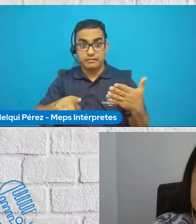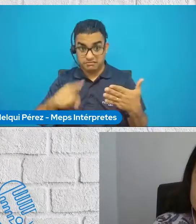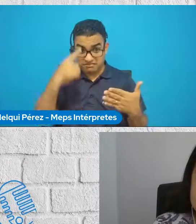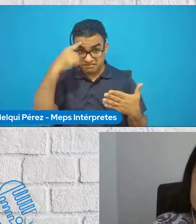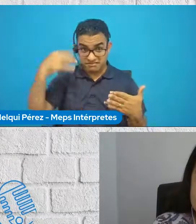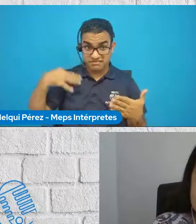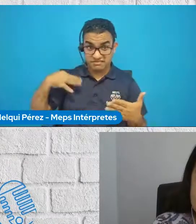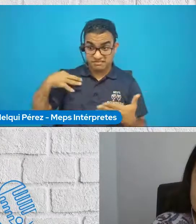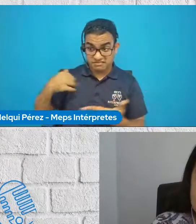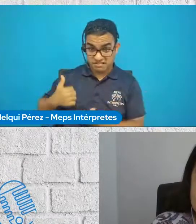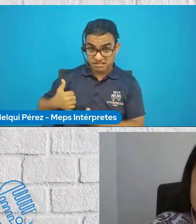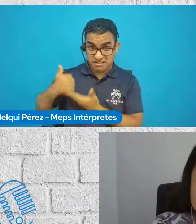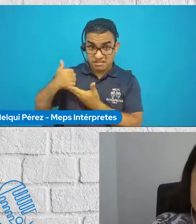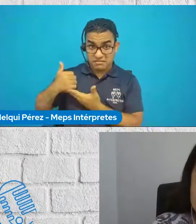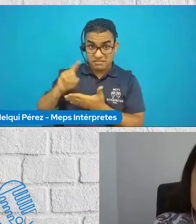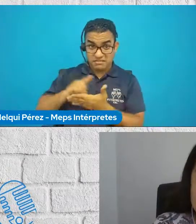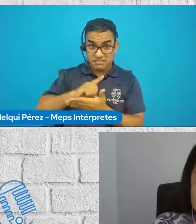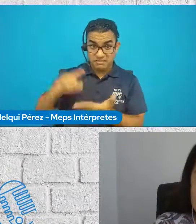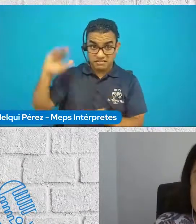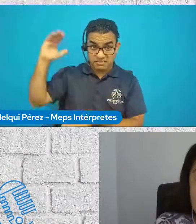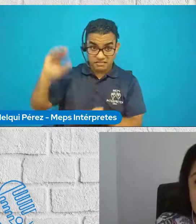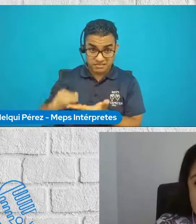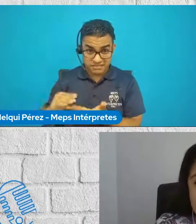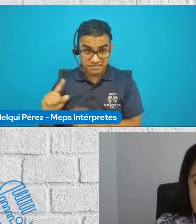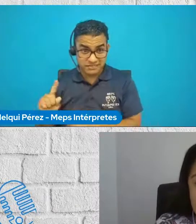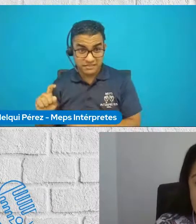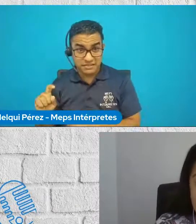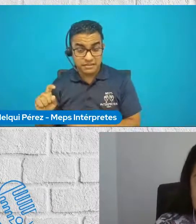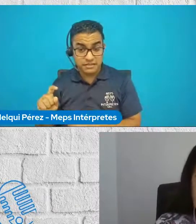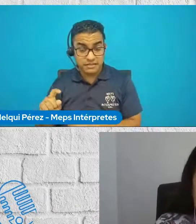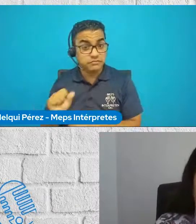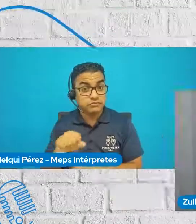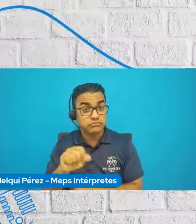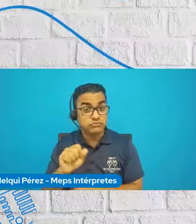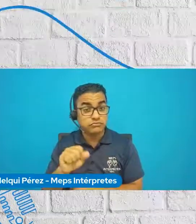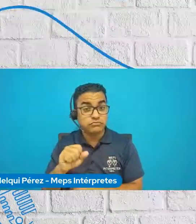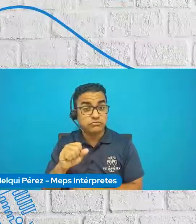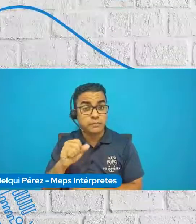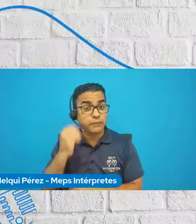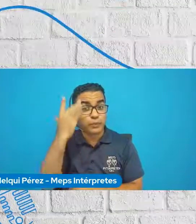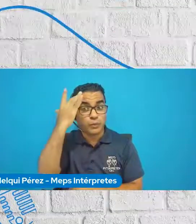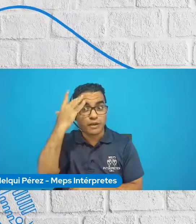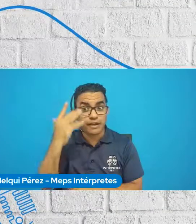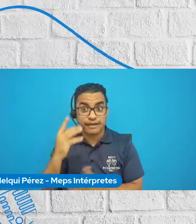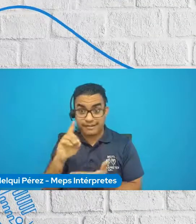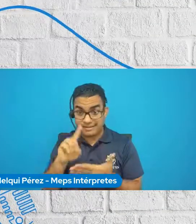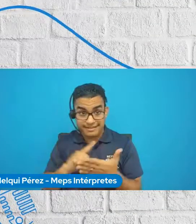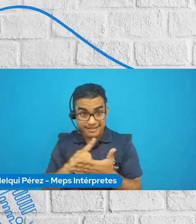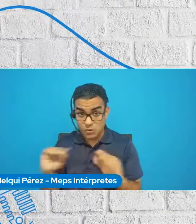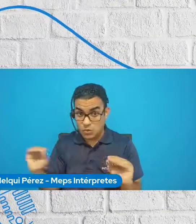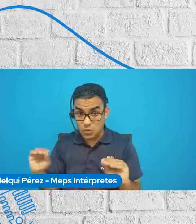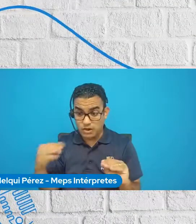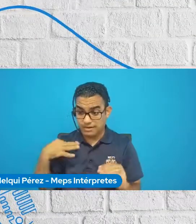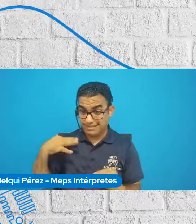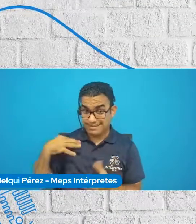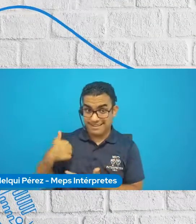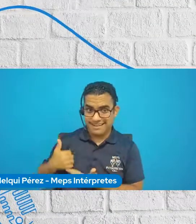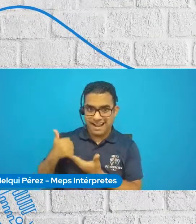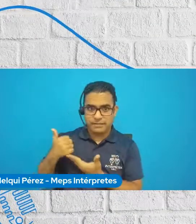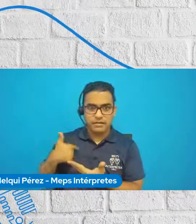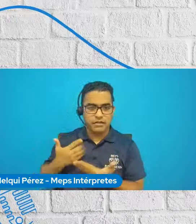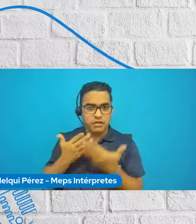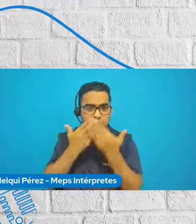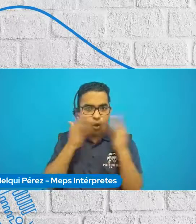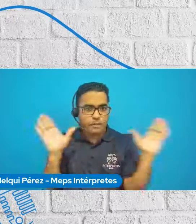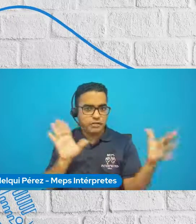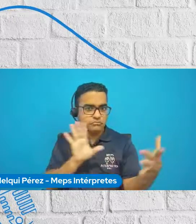inequidades? Porque se puede llegar a lugares donde no se había llegado antes, ¿no? Junto como lo mostré,